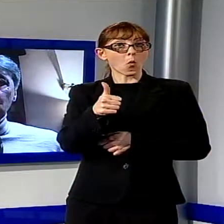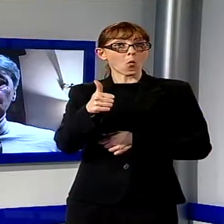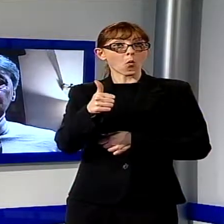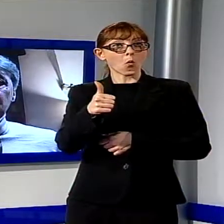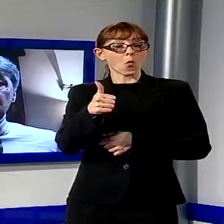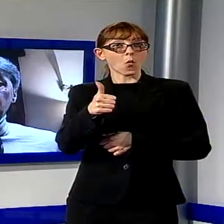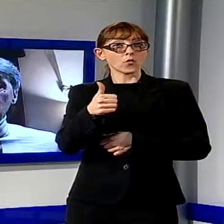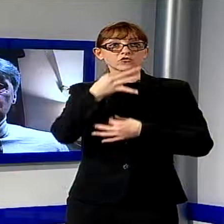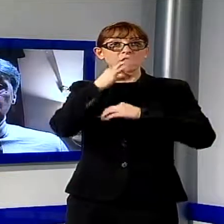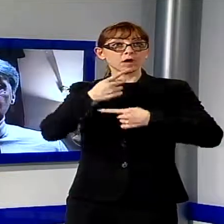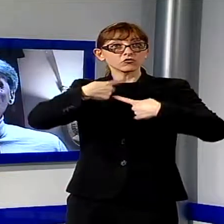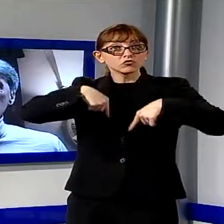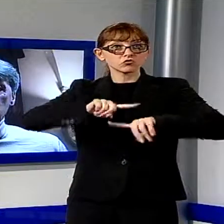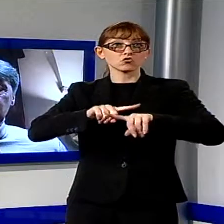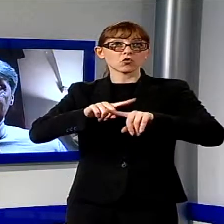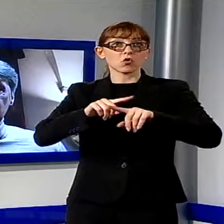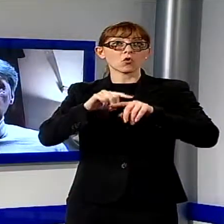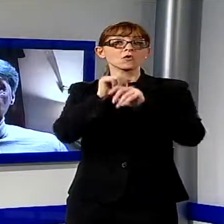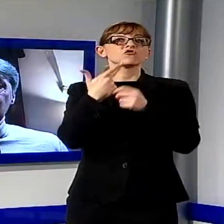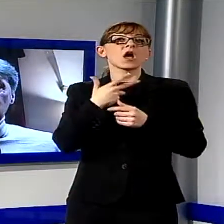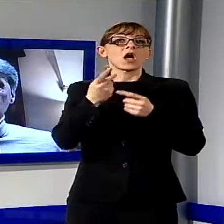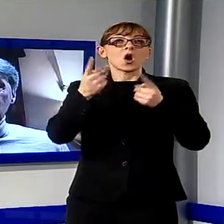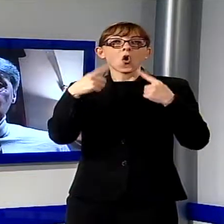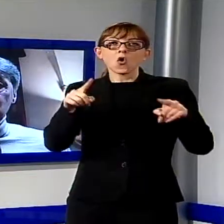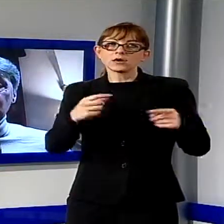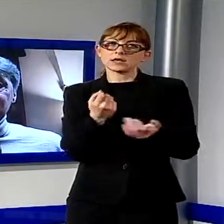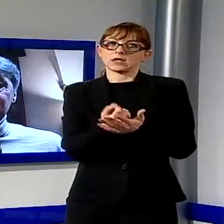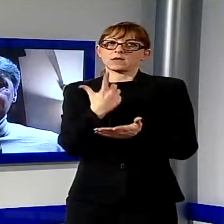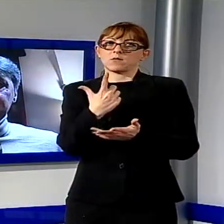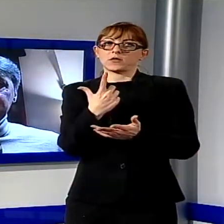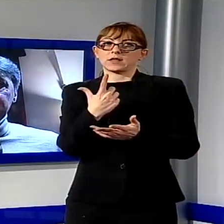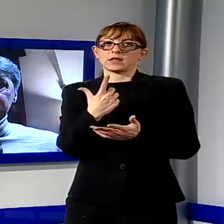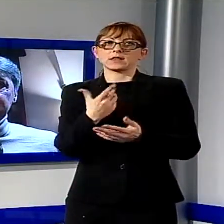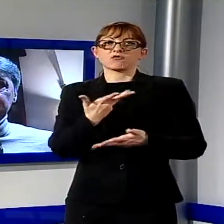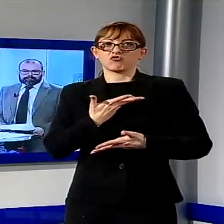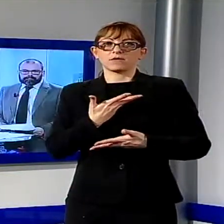conservatori e formare un'orchestra importante, imponente per programmi importanti.